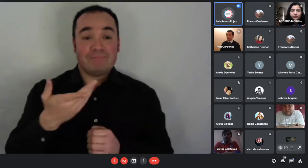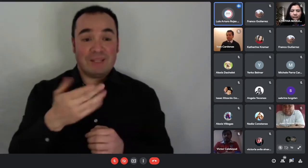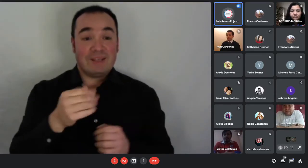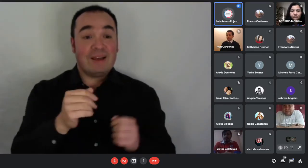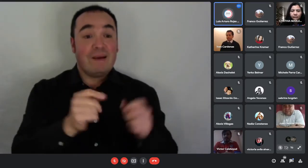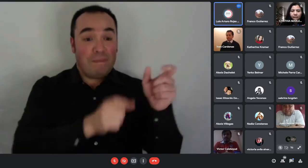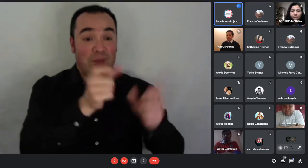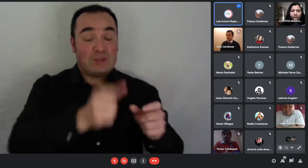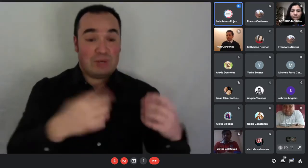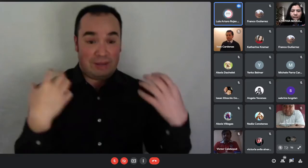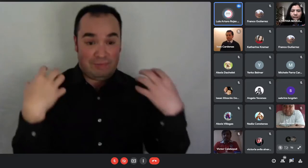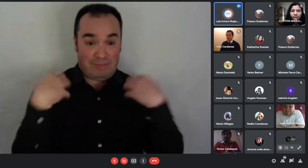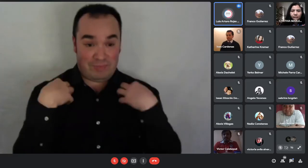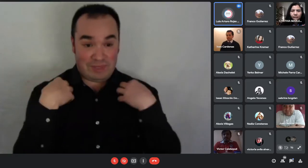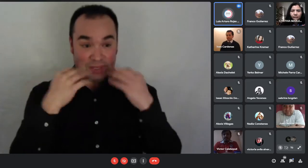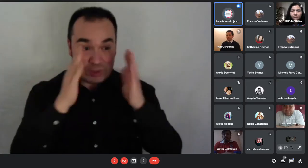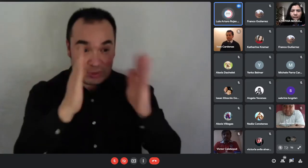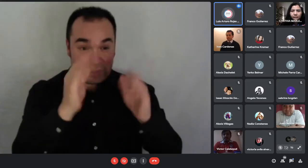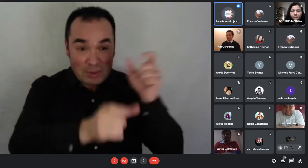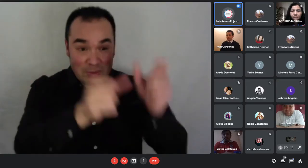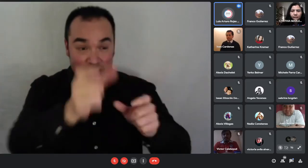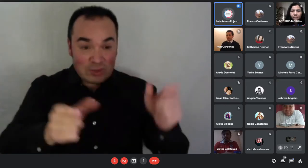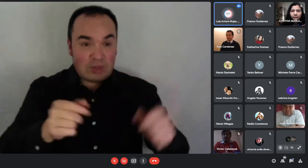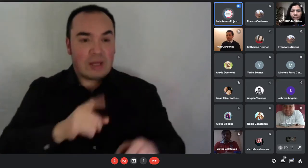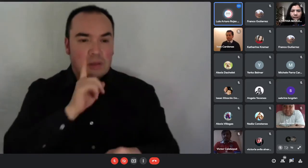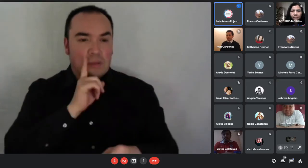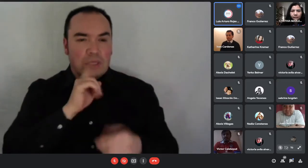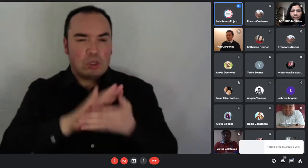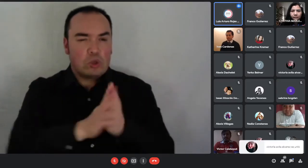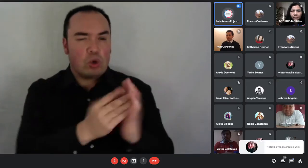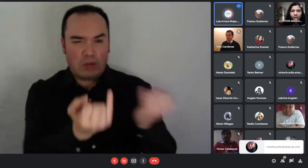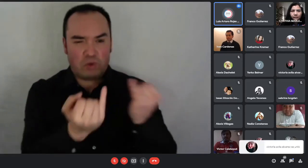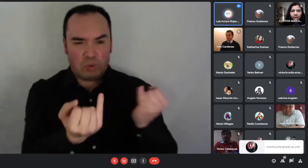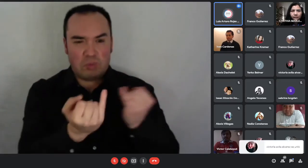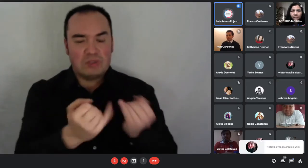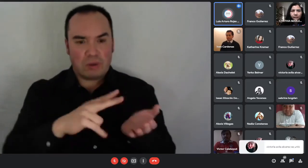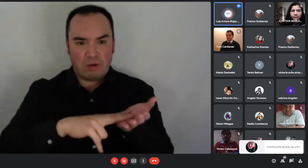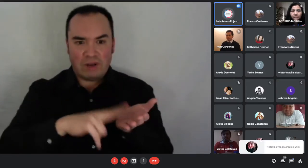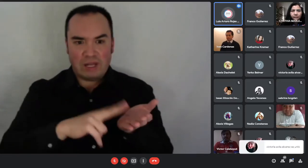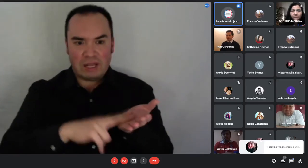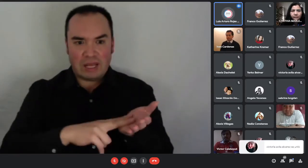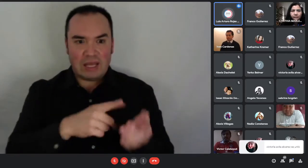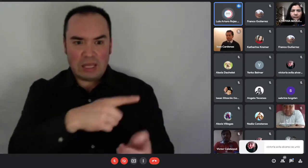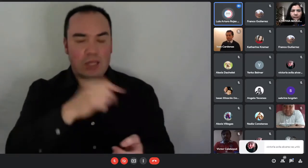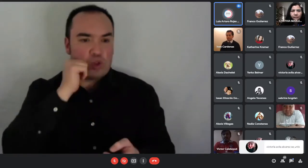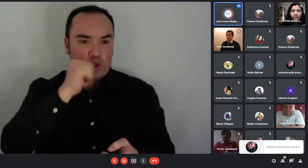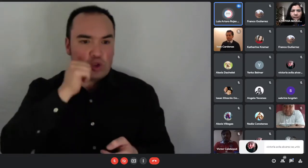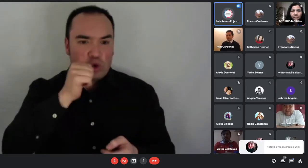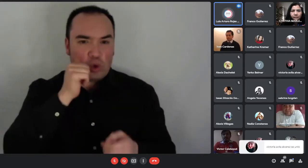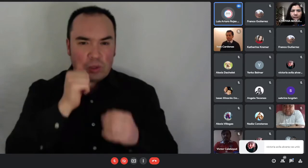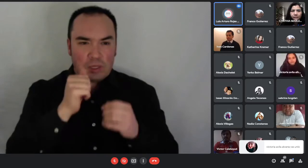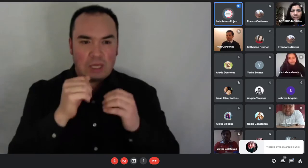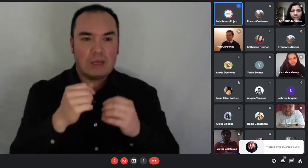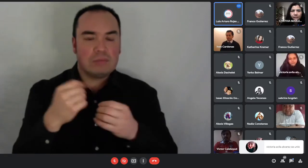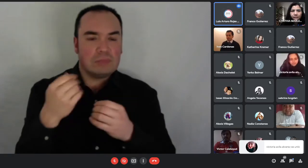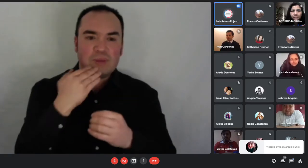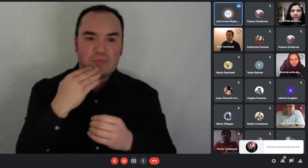información están todos los días en constante aprendizaje pero muchas veces hay algunas hay